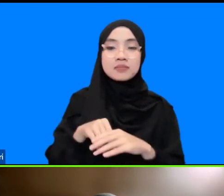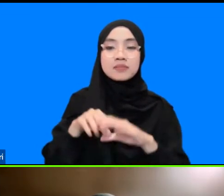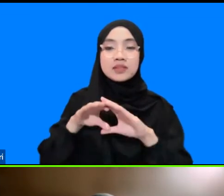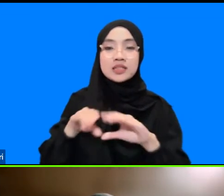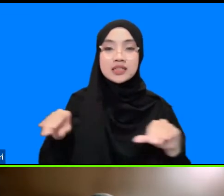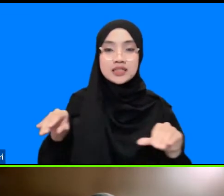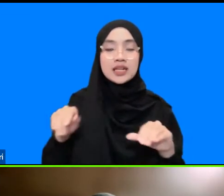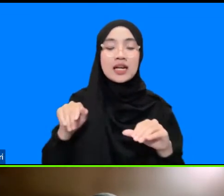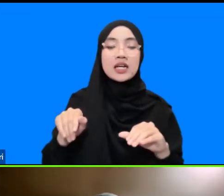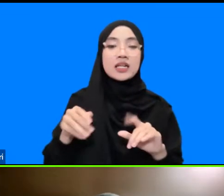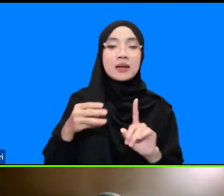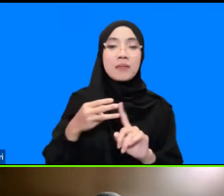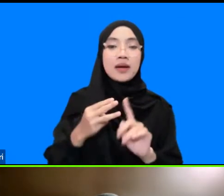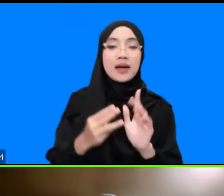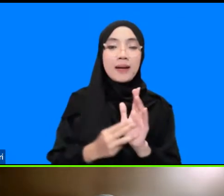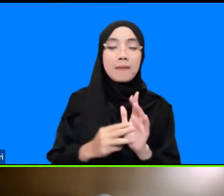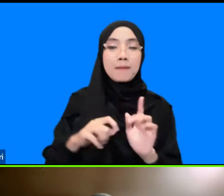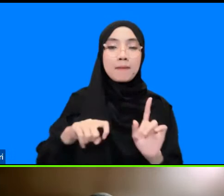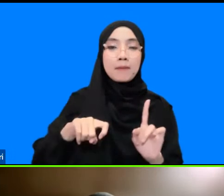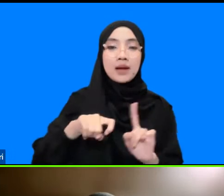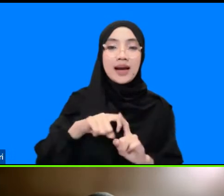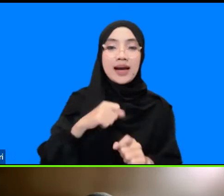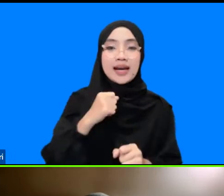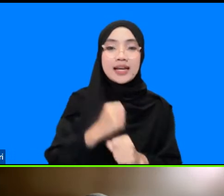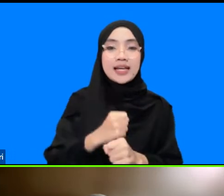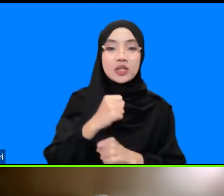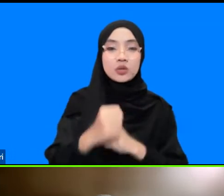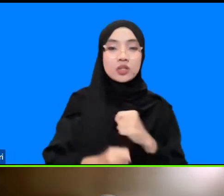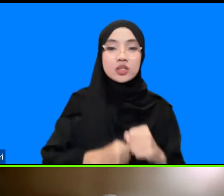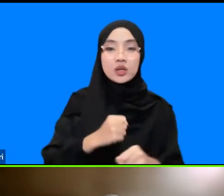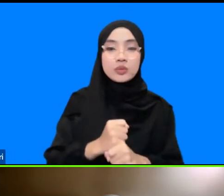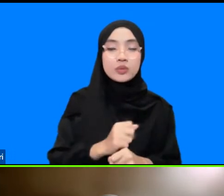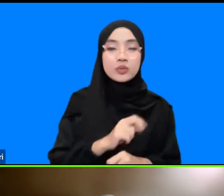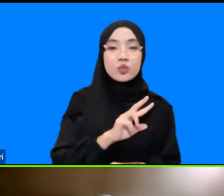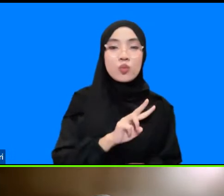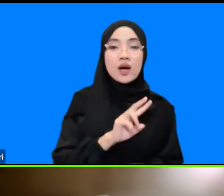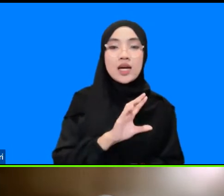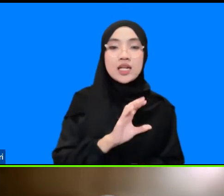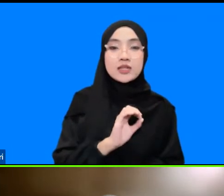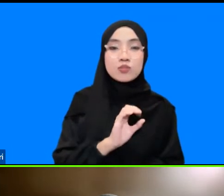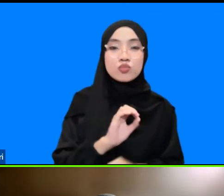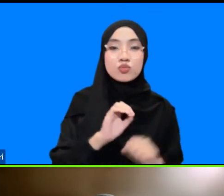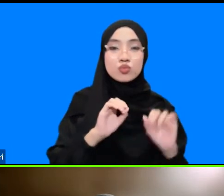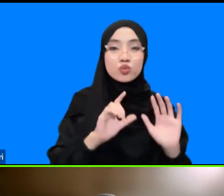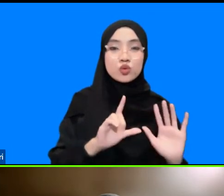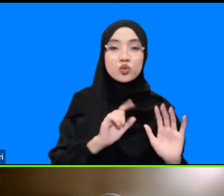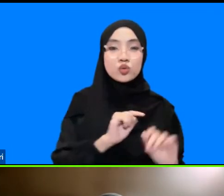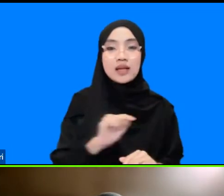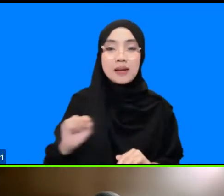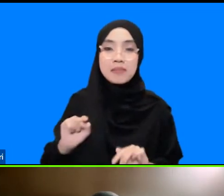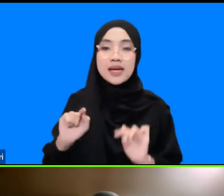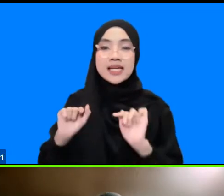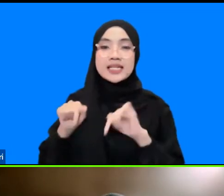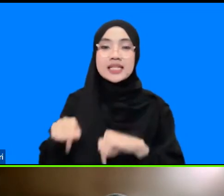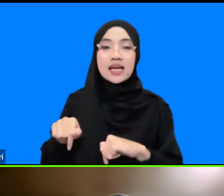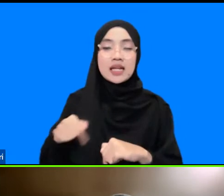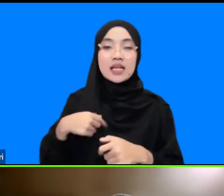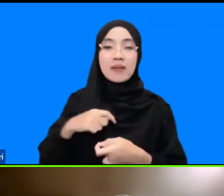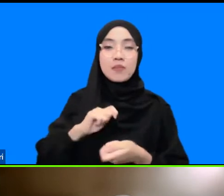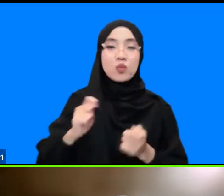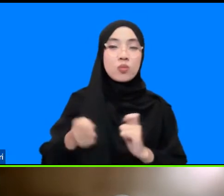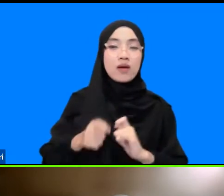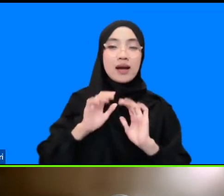dari tahun 2007 sampai sekarang itu saya mengalami banyak perubahan